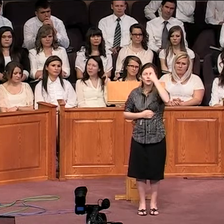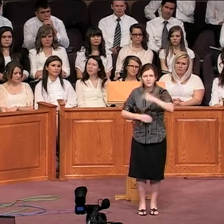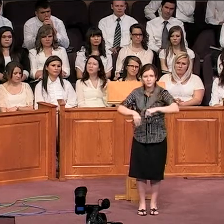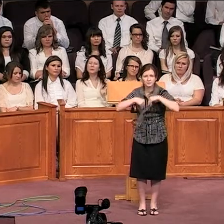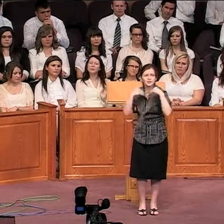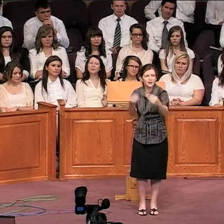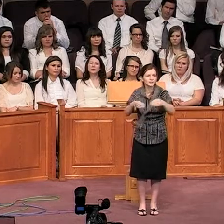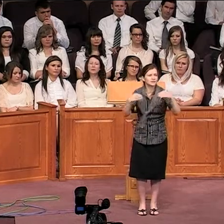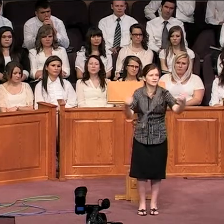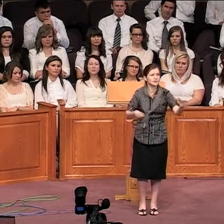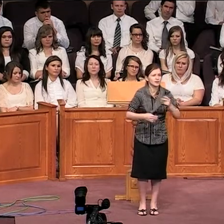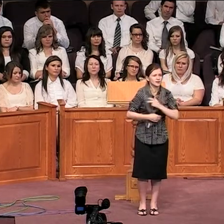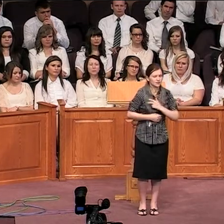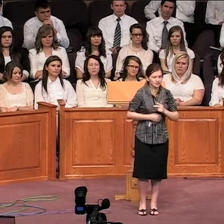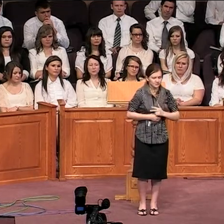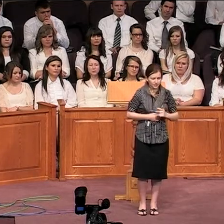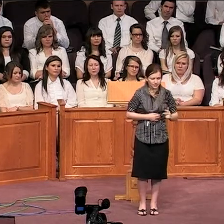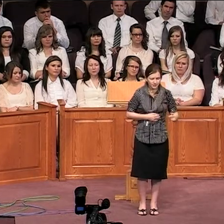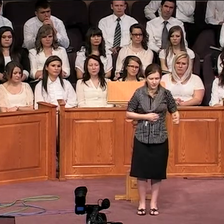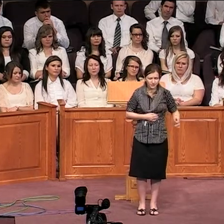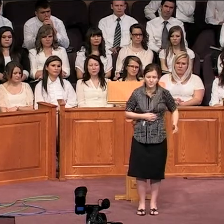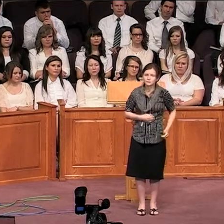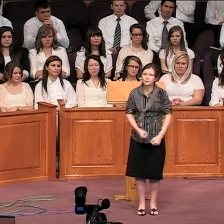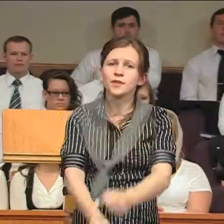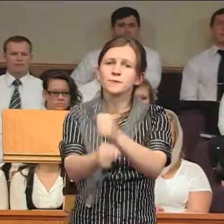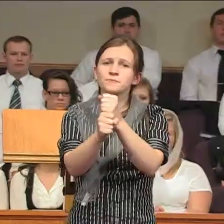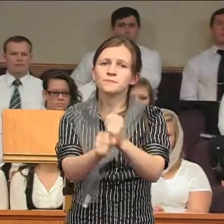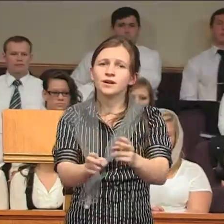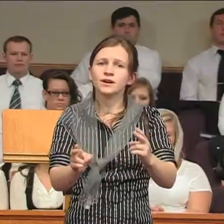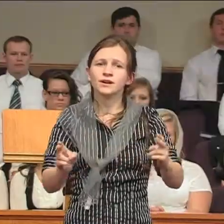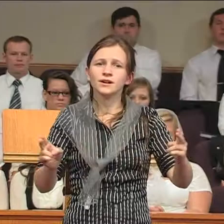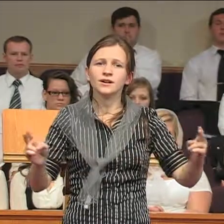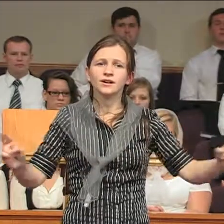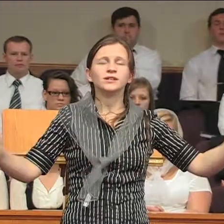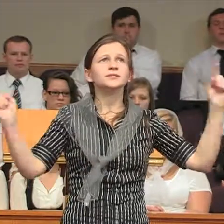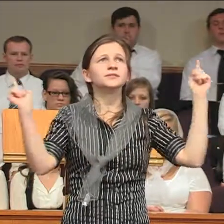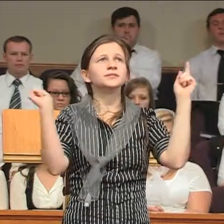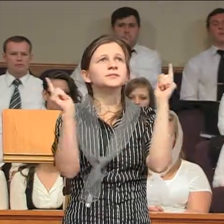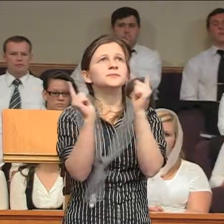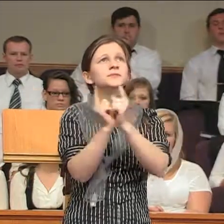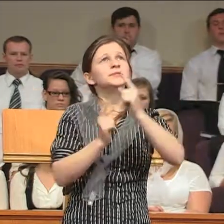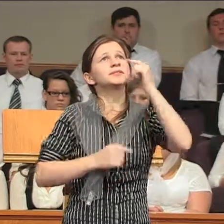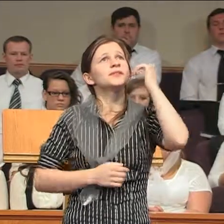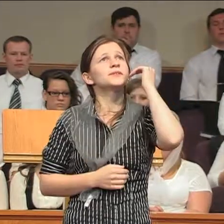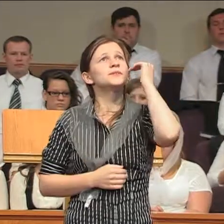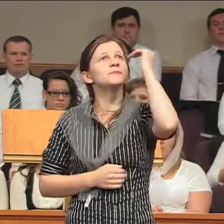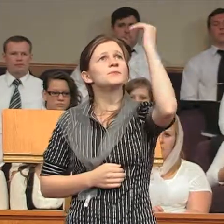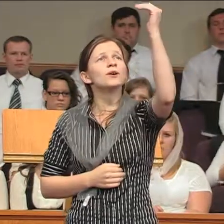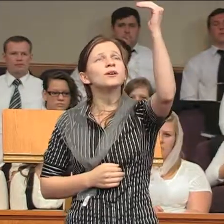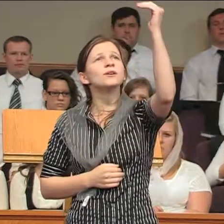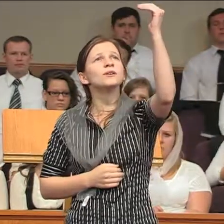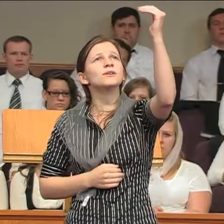и даст награды, А кому-то встанет Он